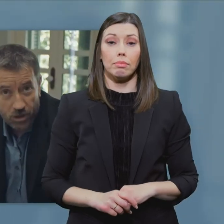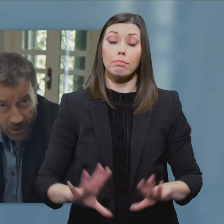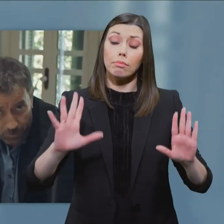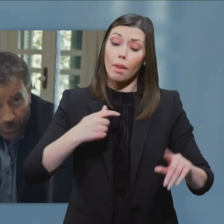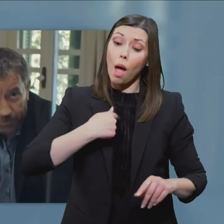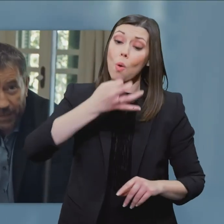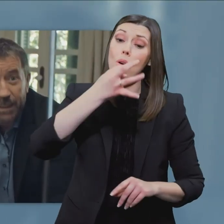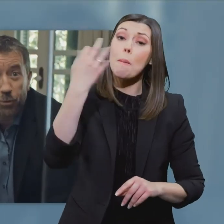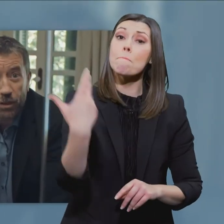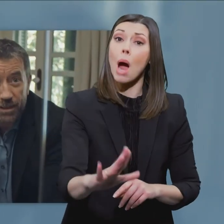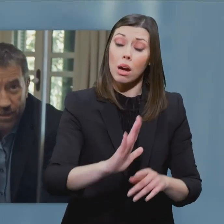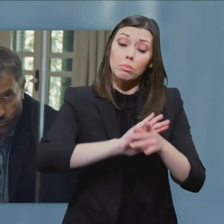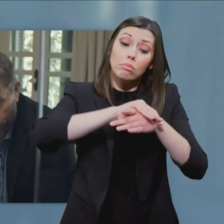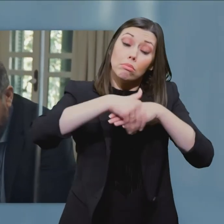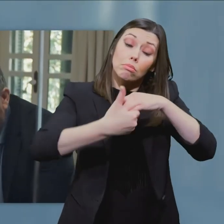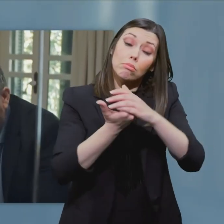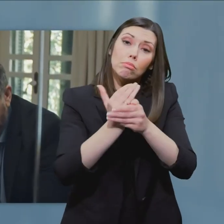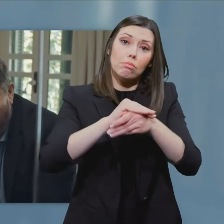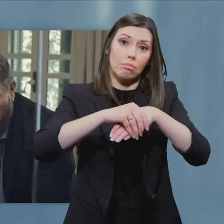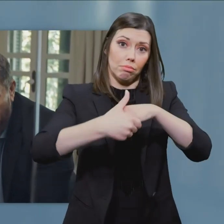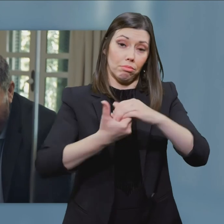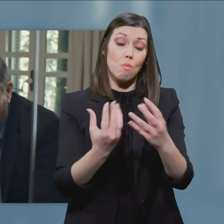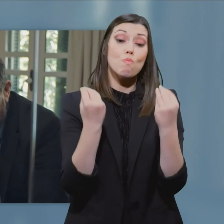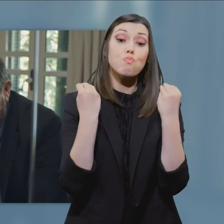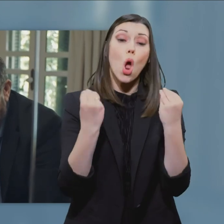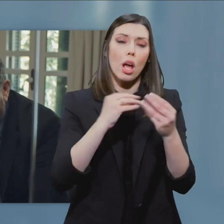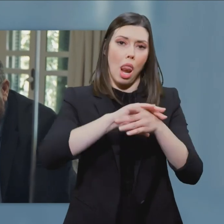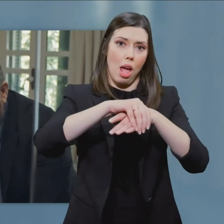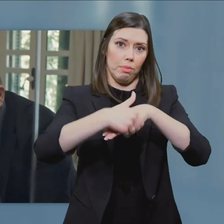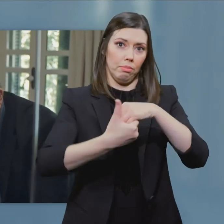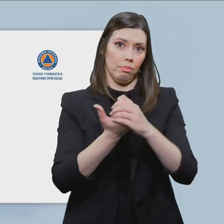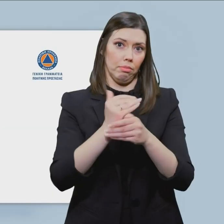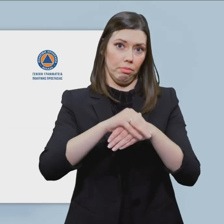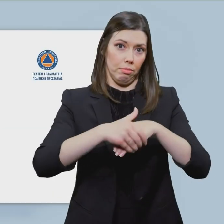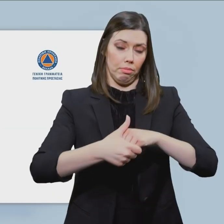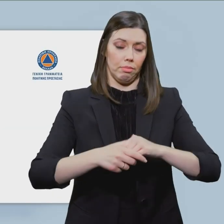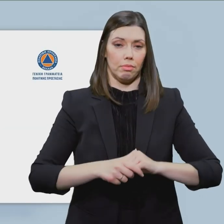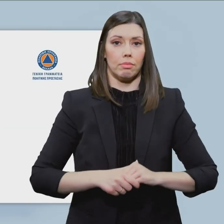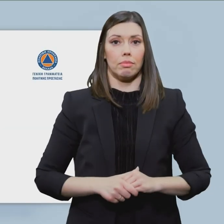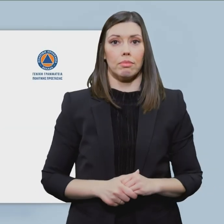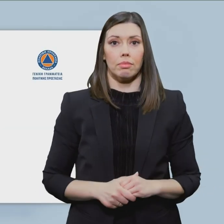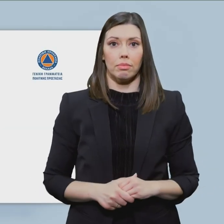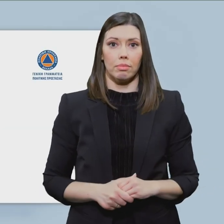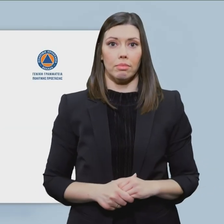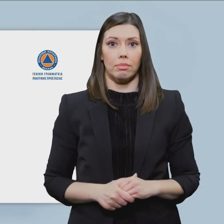Εγώ σας τα είπα και μήνω τα σχήραζουμε. Πολύ σχολαστικά. Υπότιτλοι AUTHORWAVE